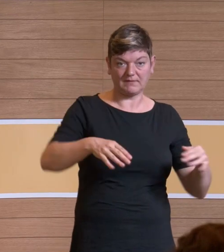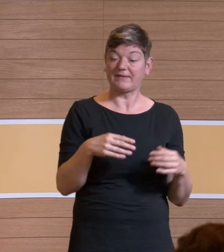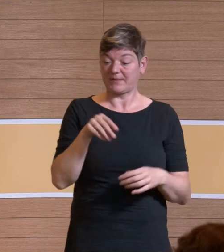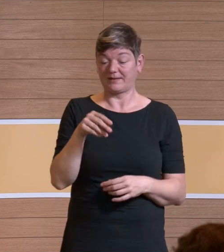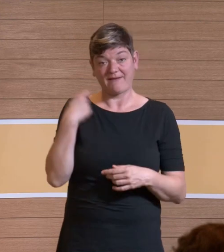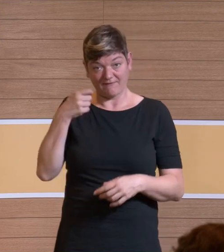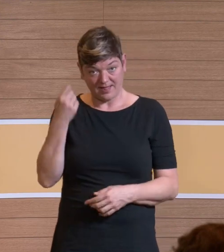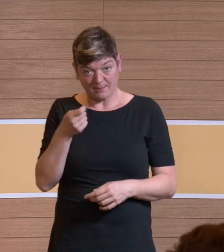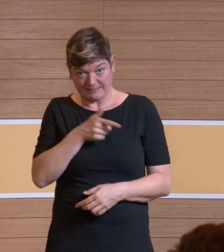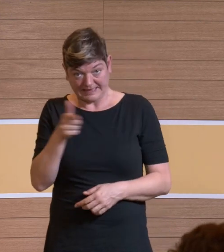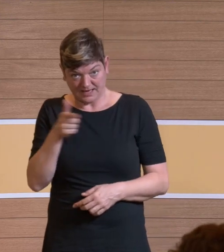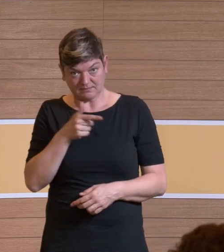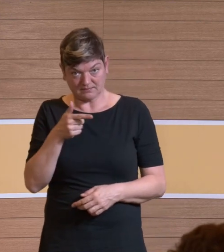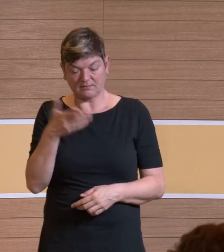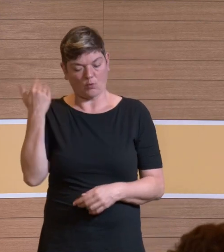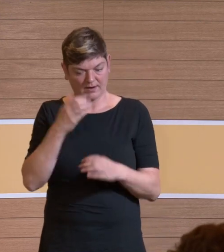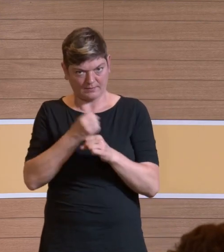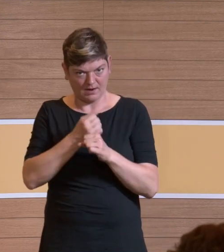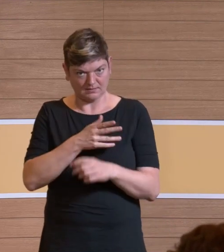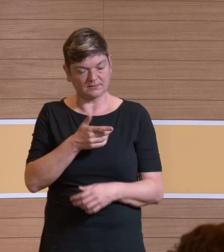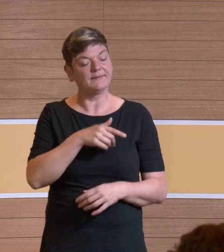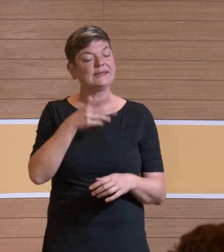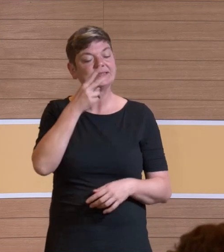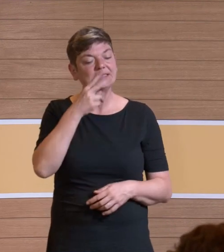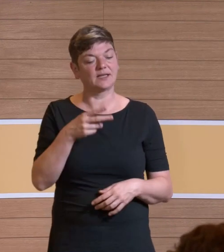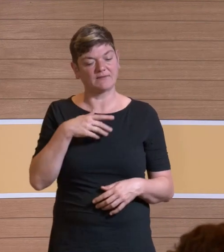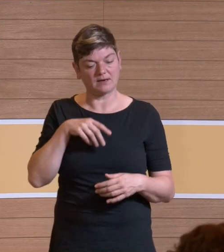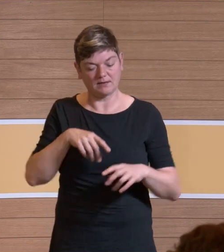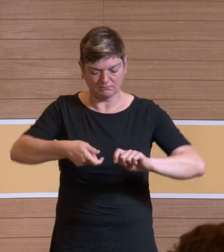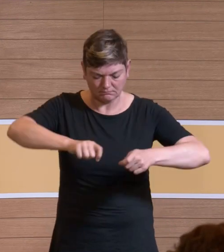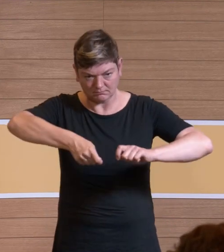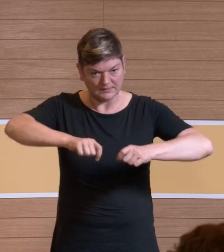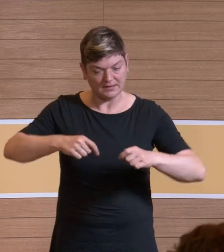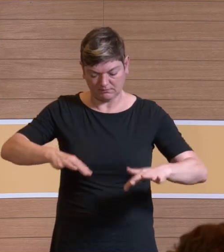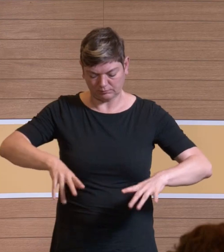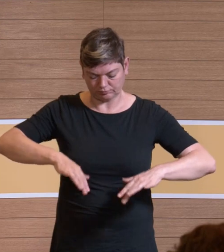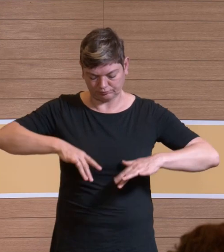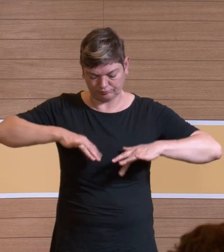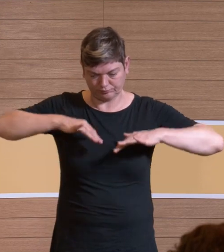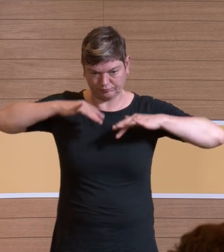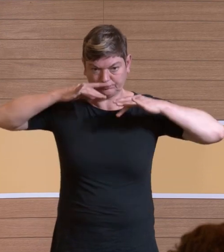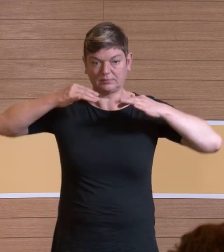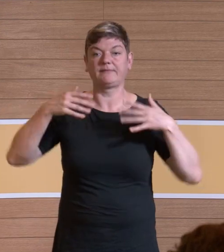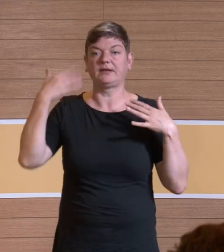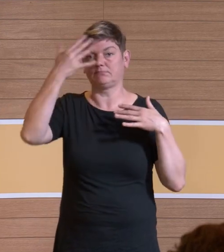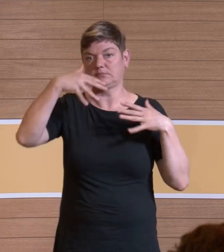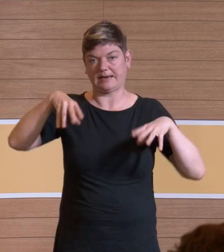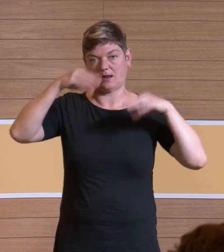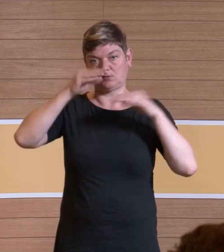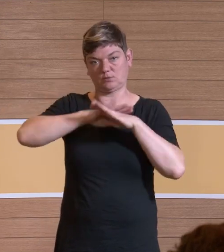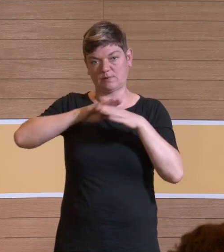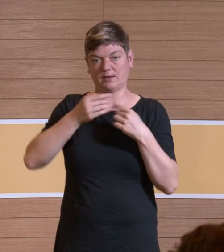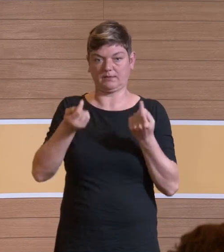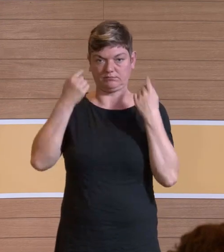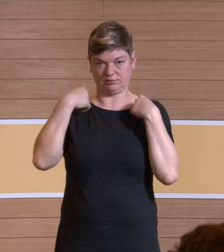wenn man ein Filmchen darüber dreht, haben wir gemacht, wie der Rauch an diesen Oberflächen Richtung Inhalationsbereich des Operateurs hochsteigt.